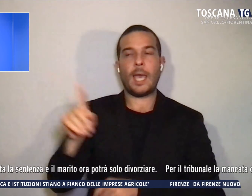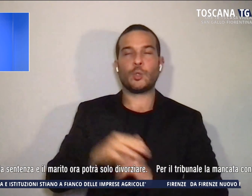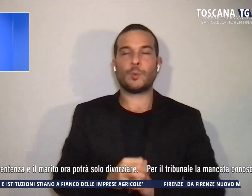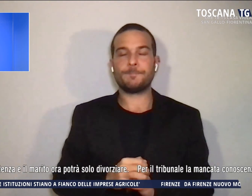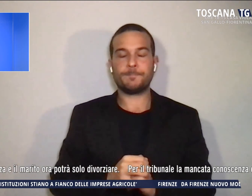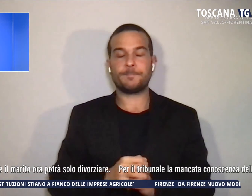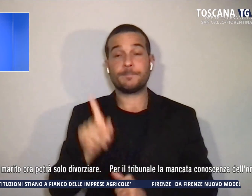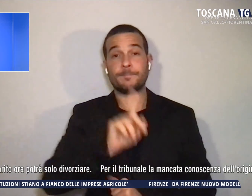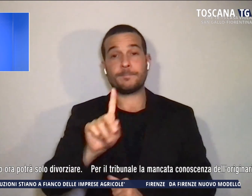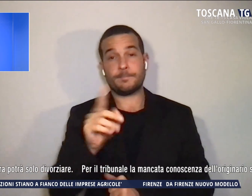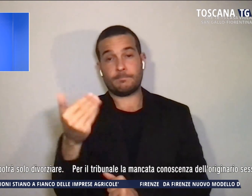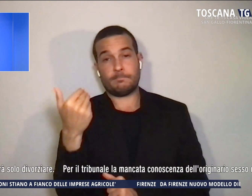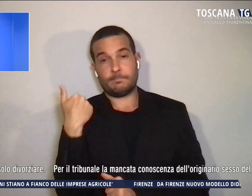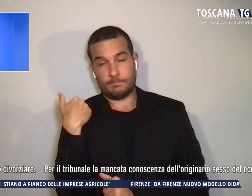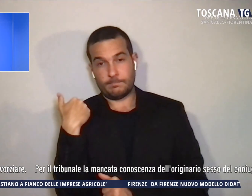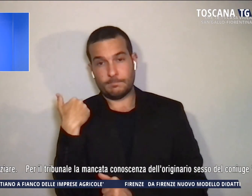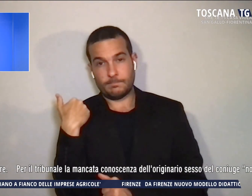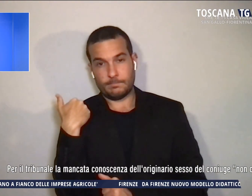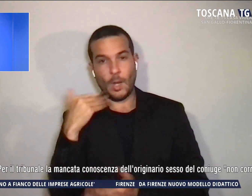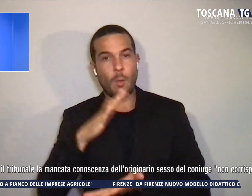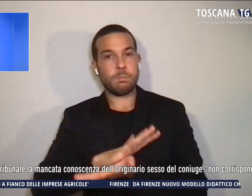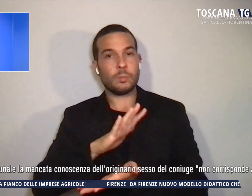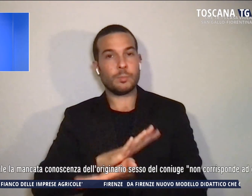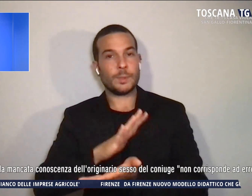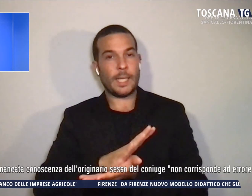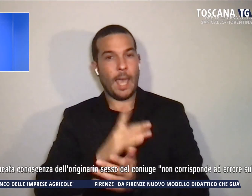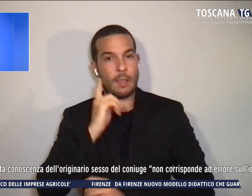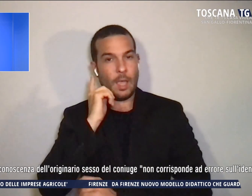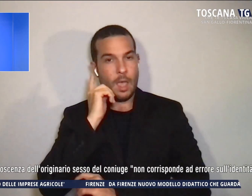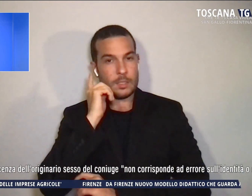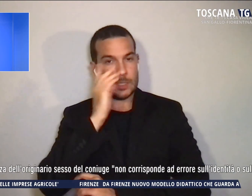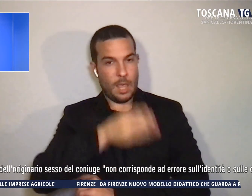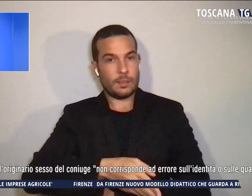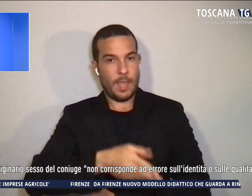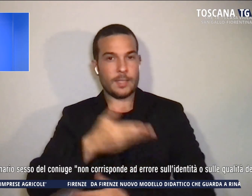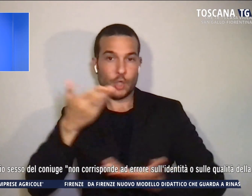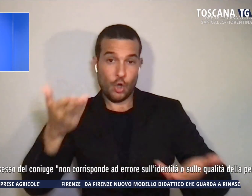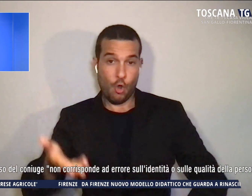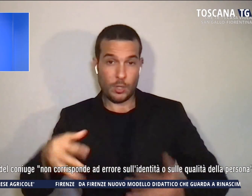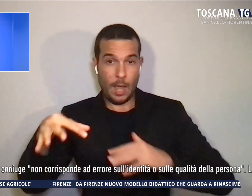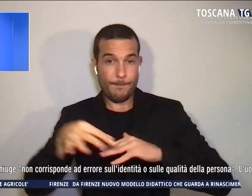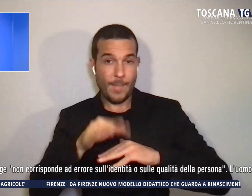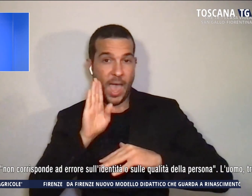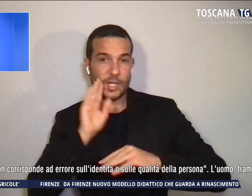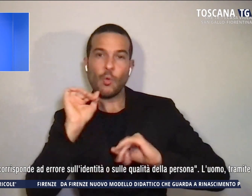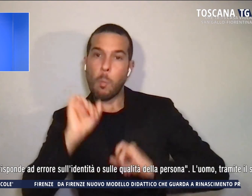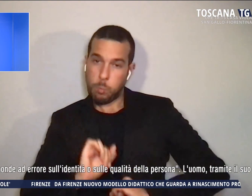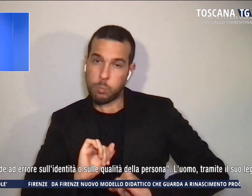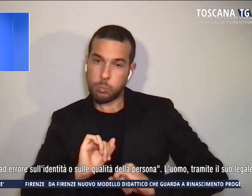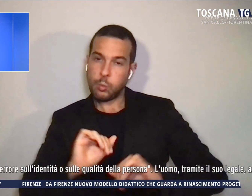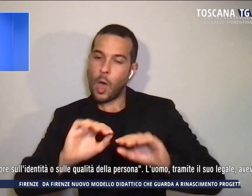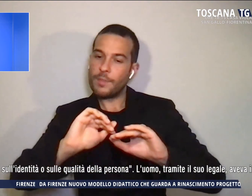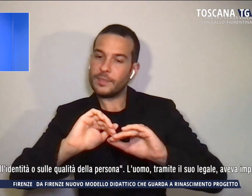pubblicata la sentenza e ora il matrimonio potrà solo divorziare. Per il